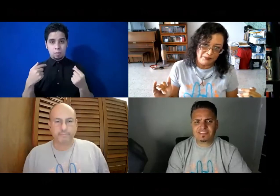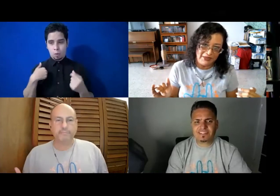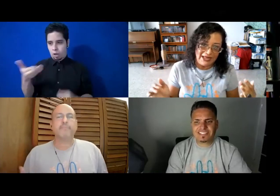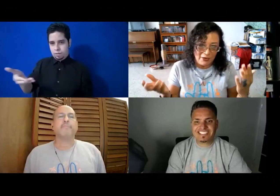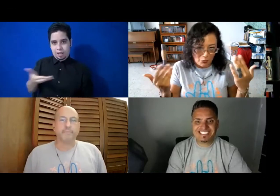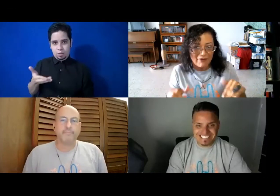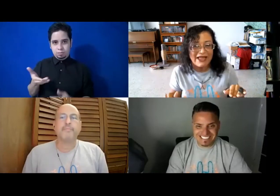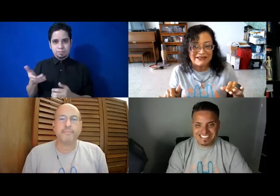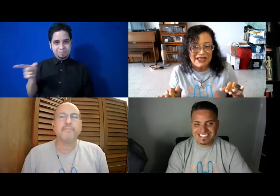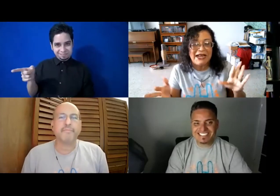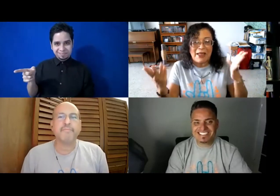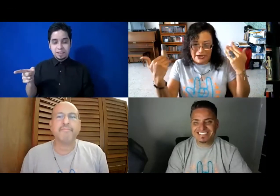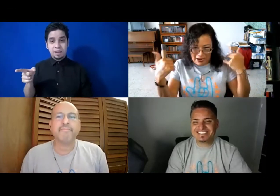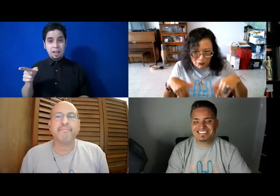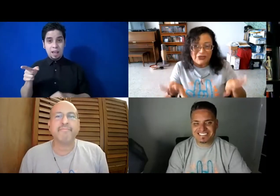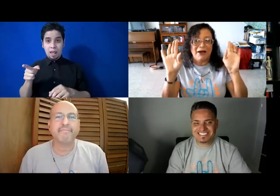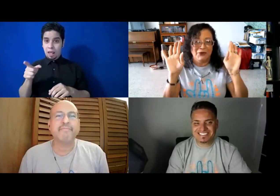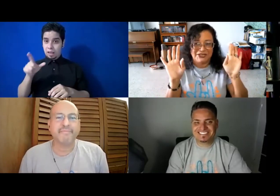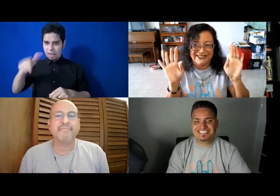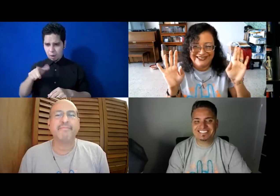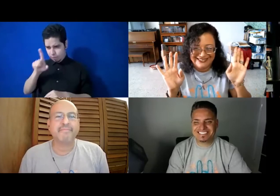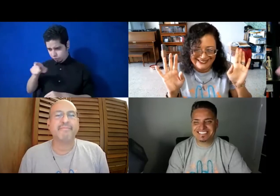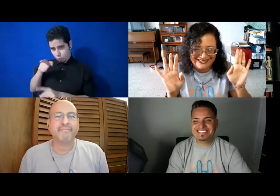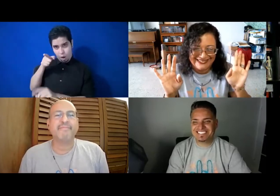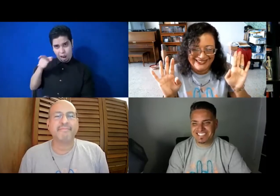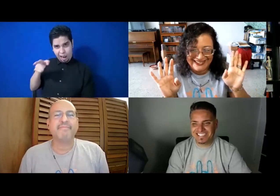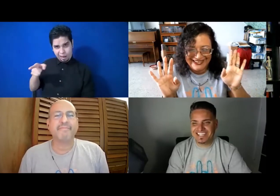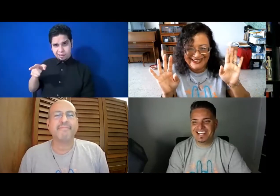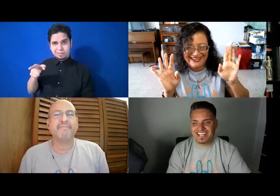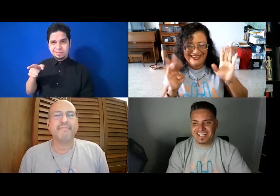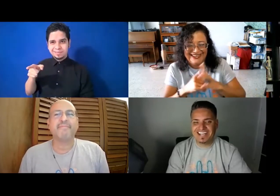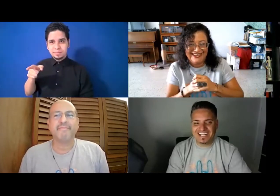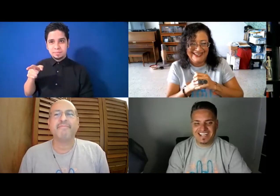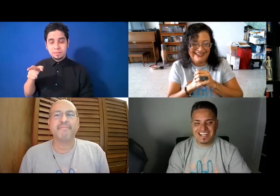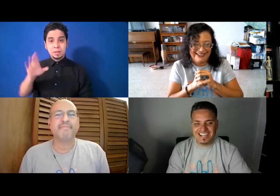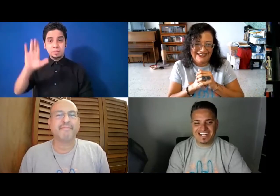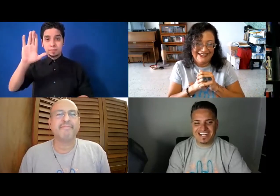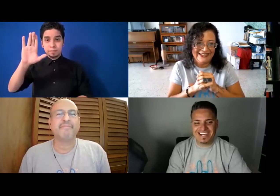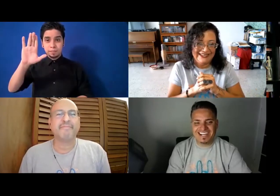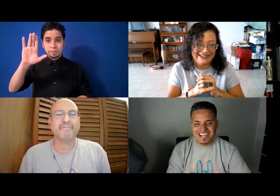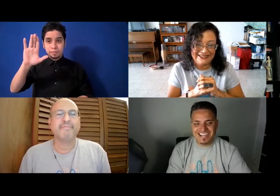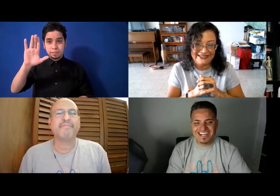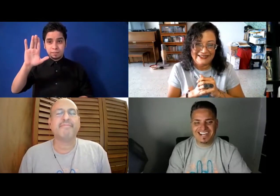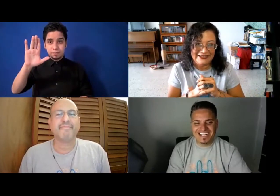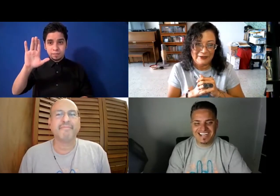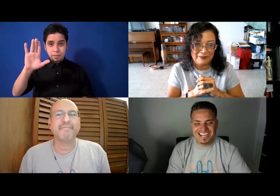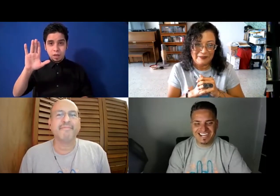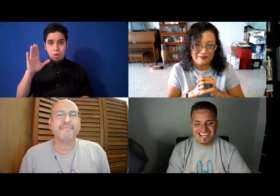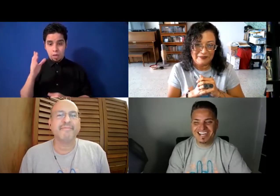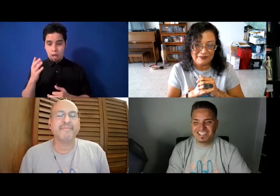y de una vez le preguntamos... Para mí me da una alternativa novedosa, ¿no? Y diferente,